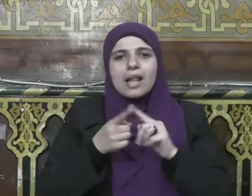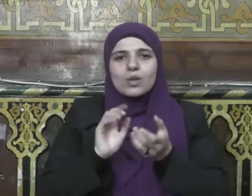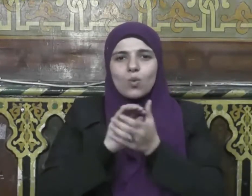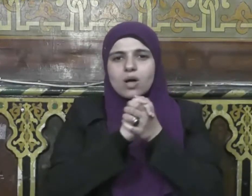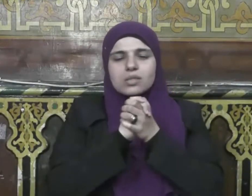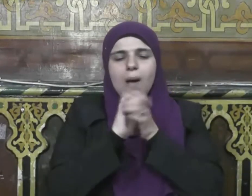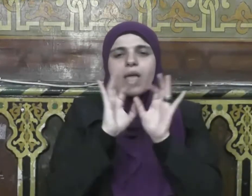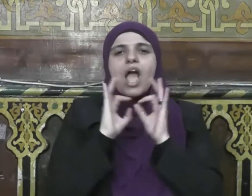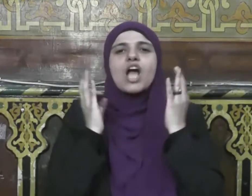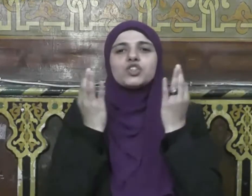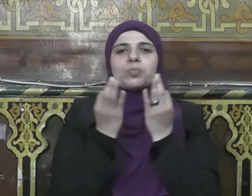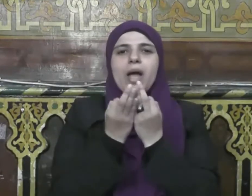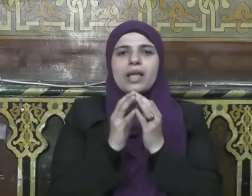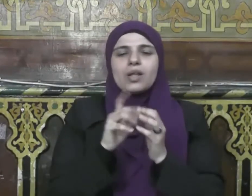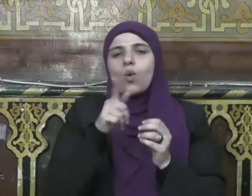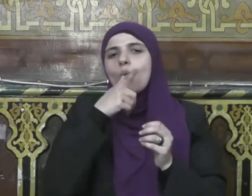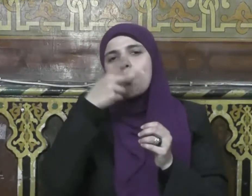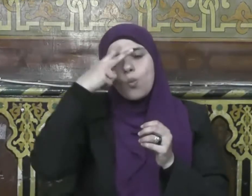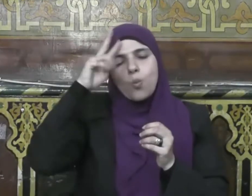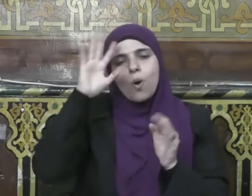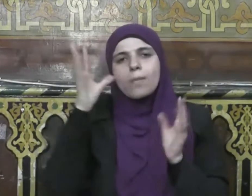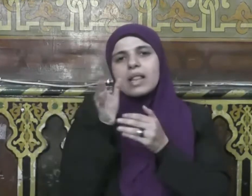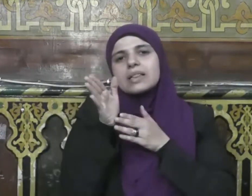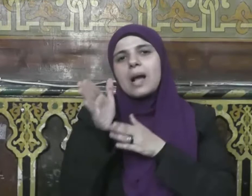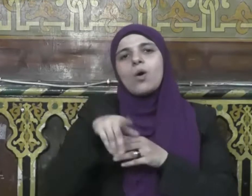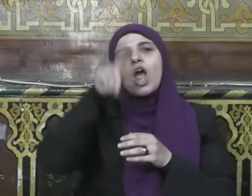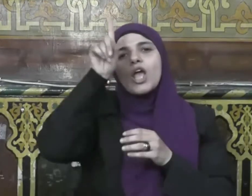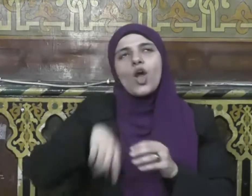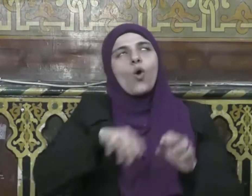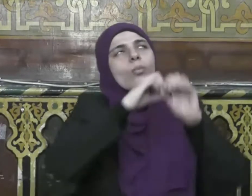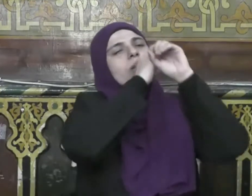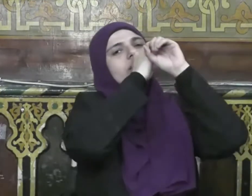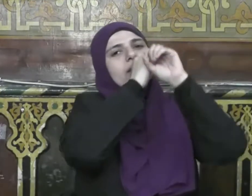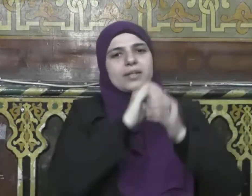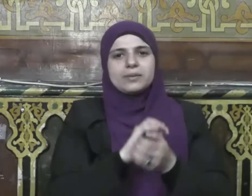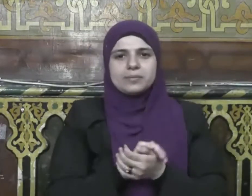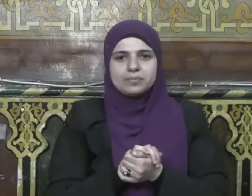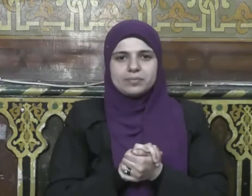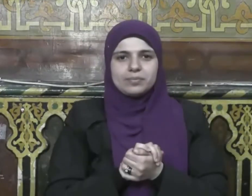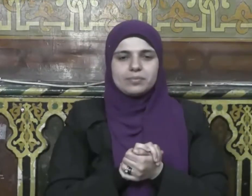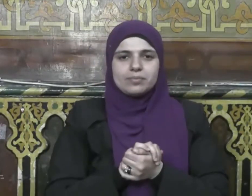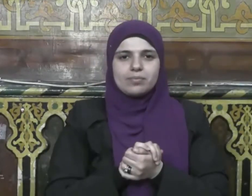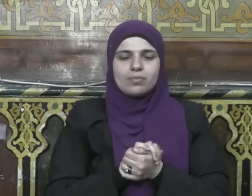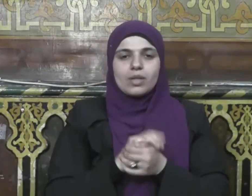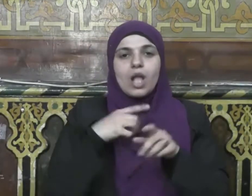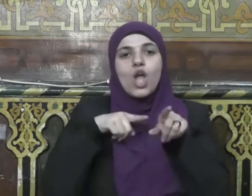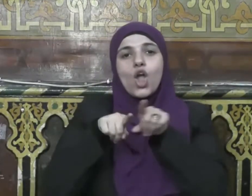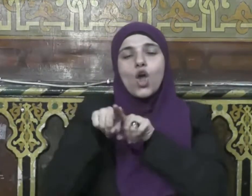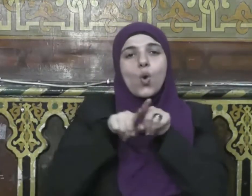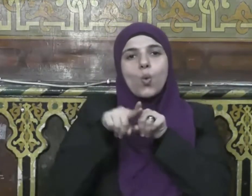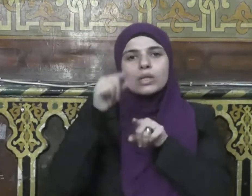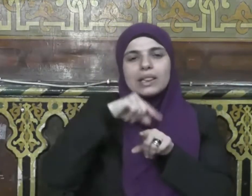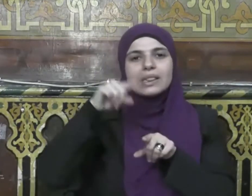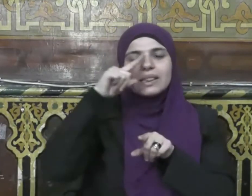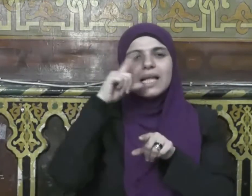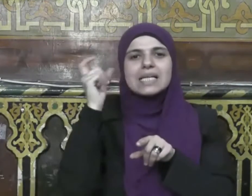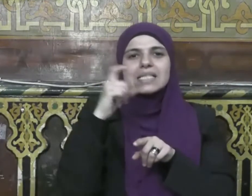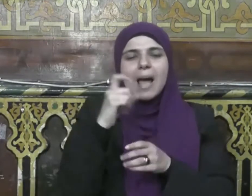الدين إخوة الإسلام لقد اقتضت حكمة الله عز وجل أن